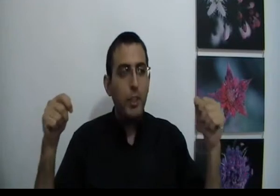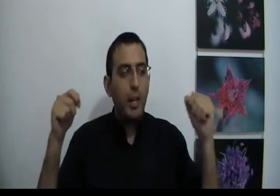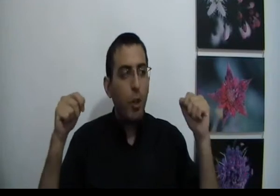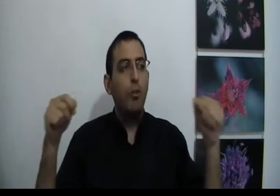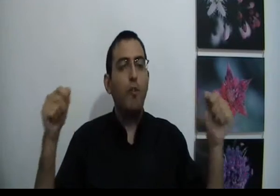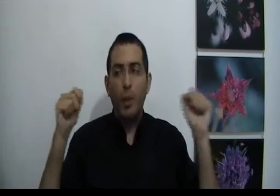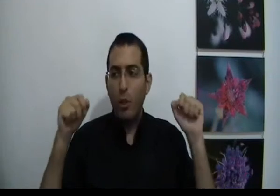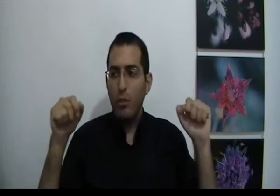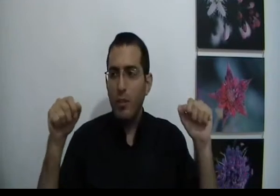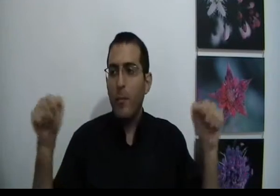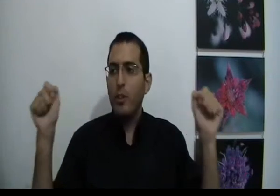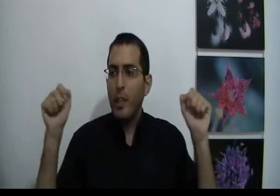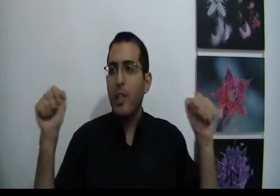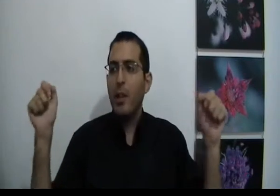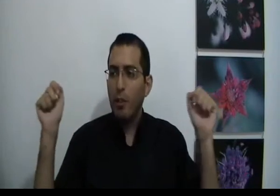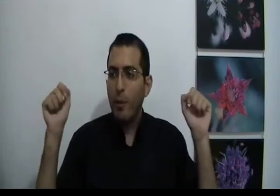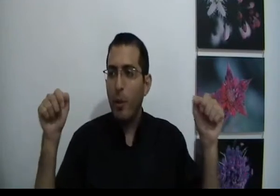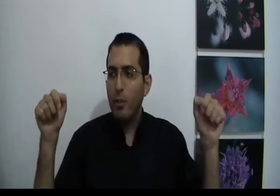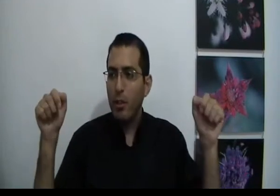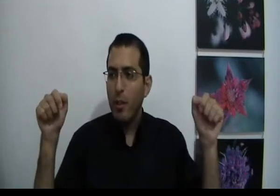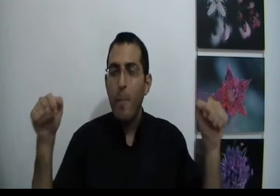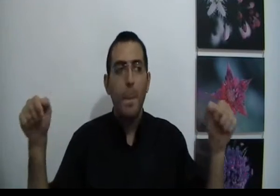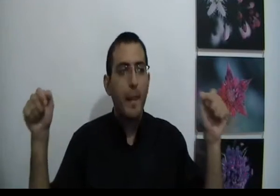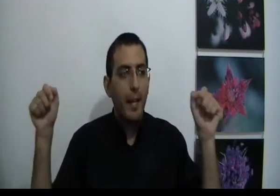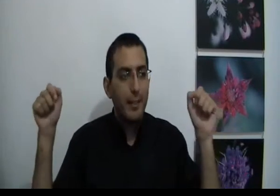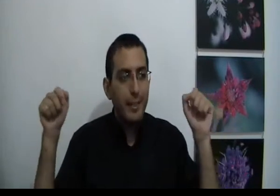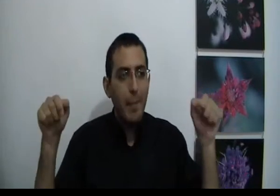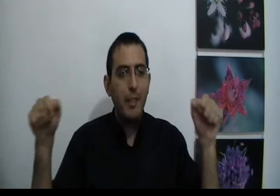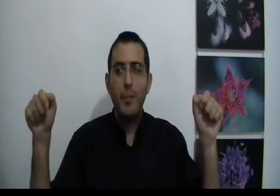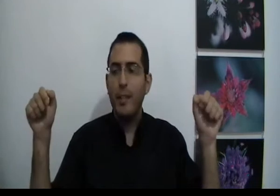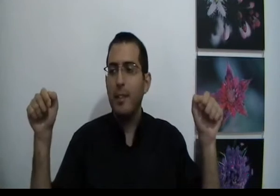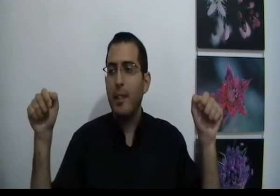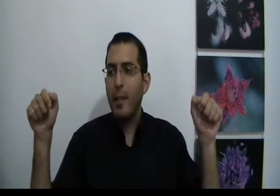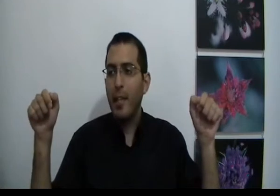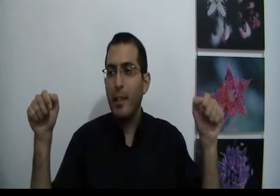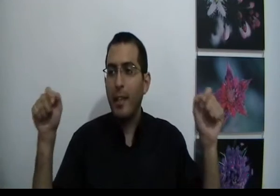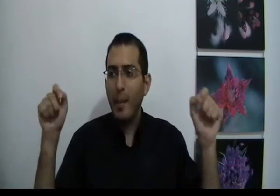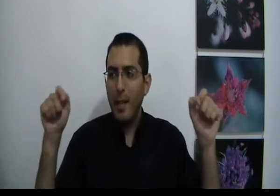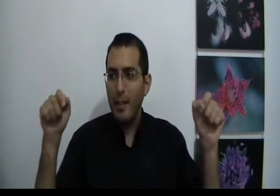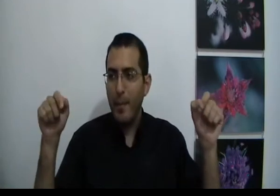שהכל טוב בכל זאת ולמרות שקשה לי הכל טוב בכל זאת זה מה שמכניס את האדם לגן-דן כי אם האדם